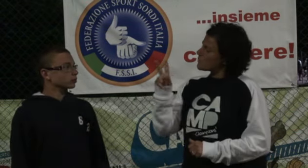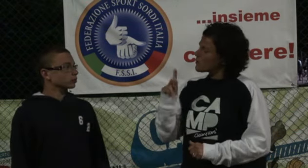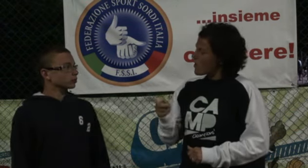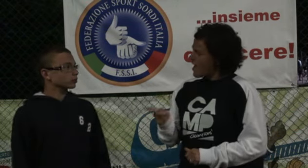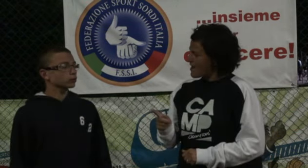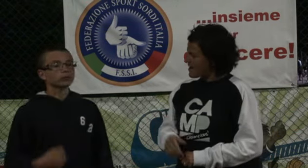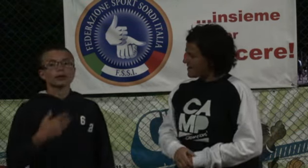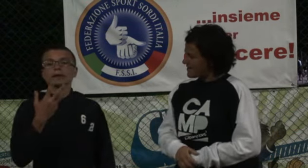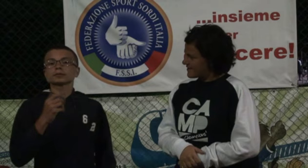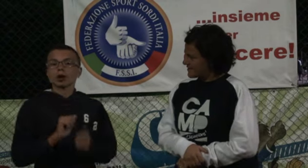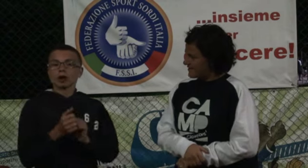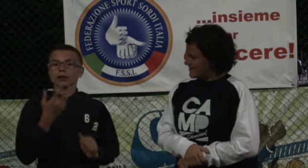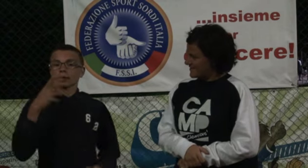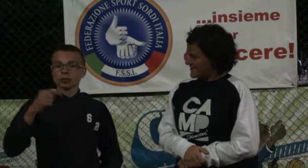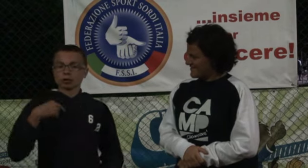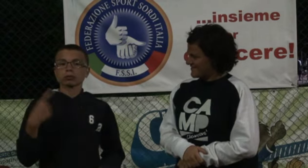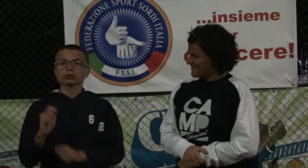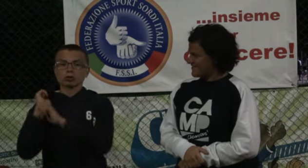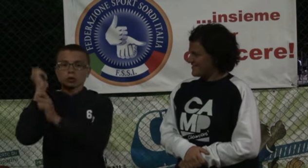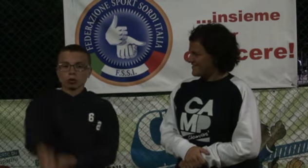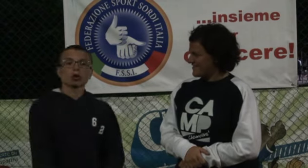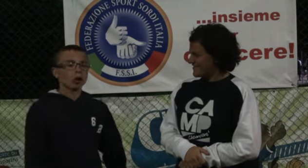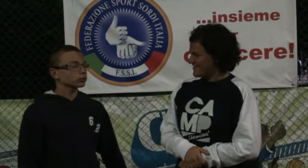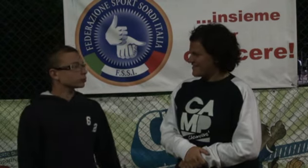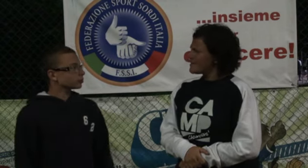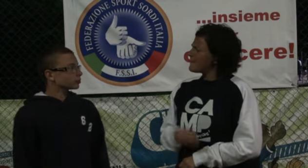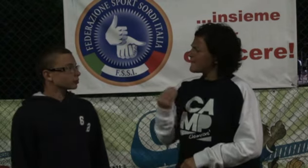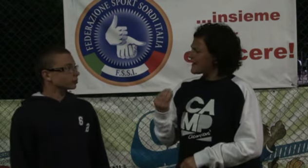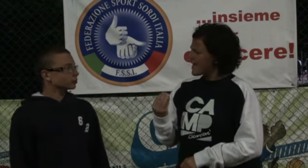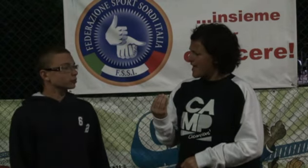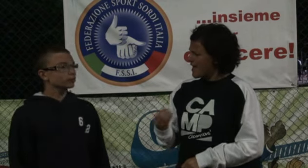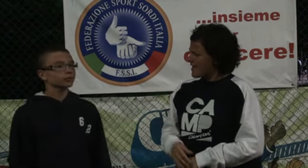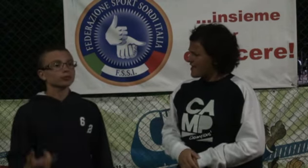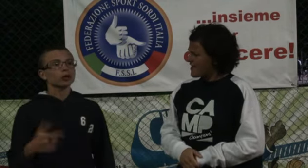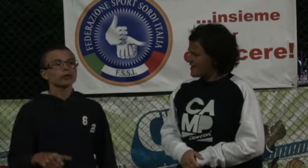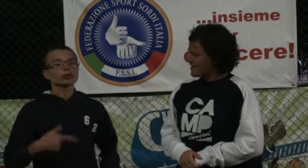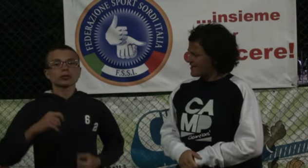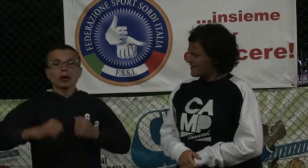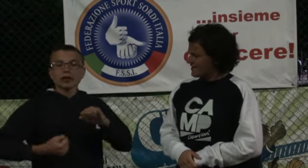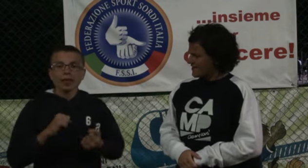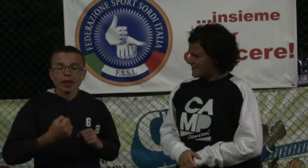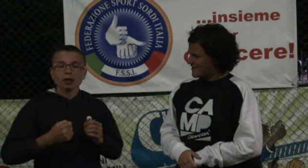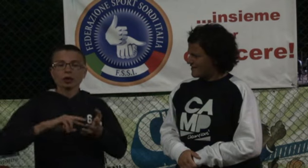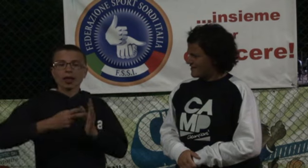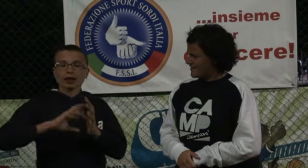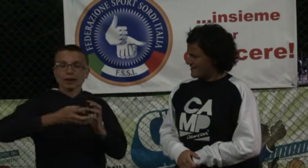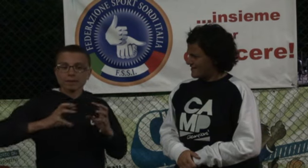Qual è lo sport preferito tuo? Il mio sport preferito è il judo. E come mai? Perché c'è